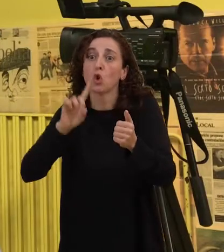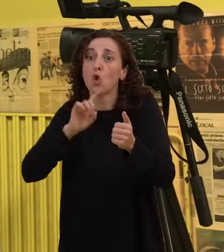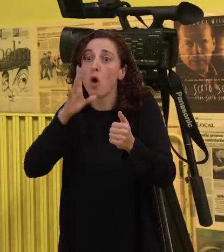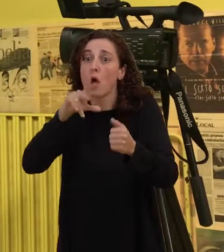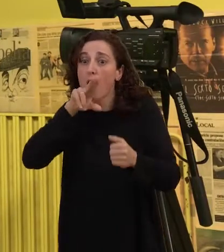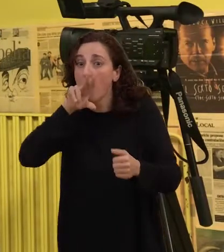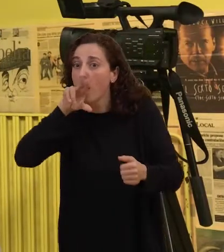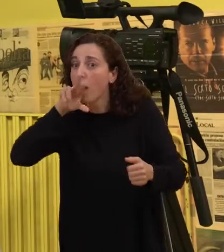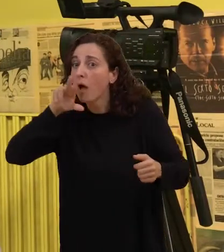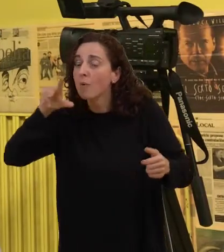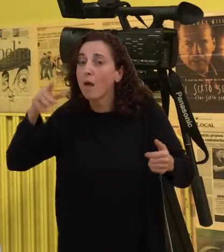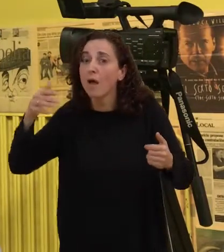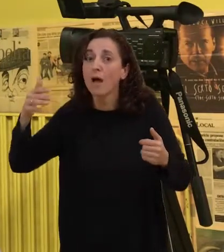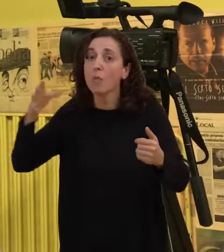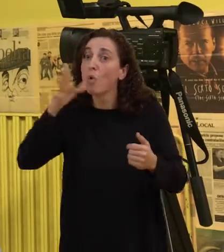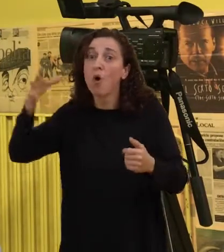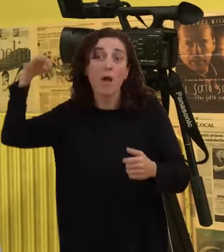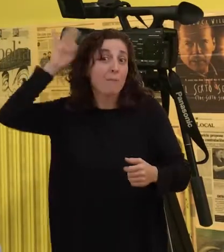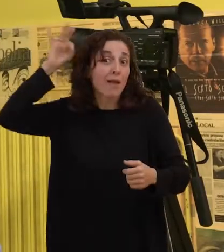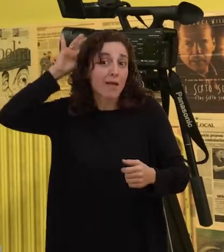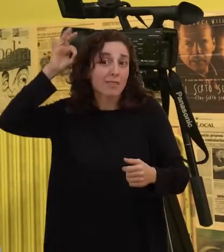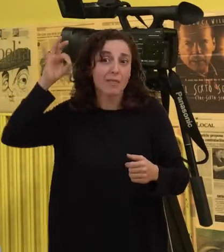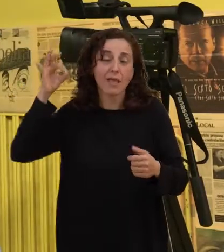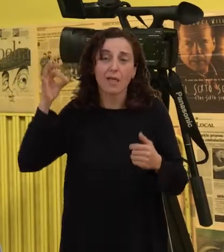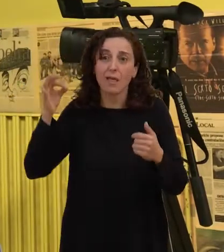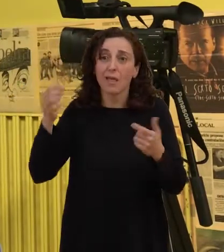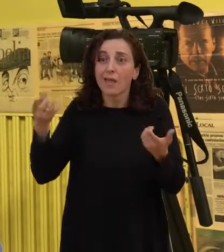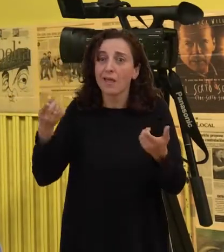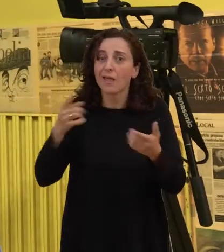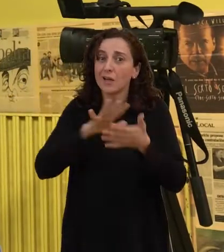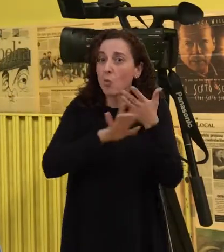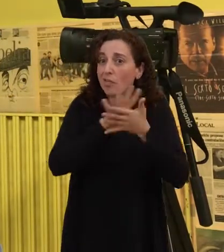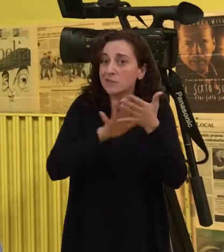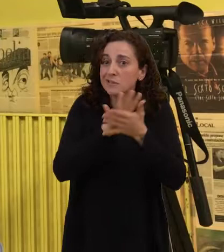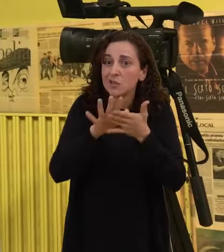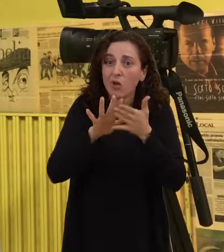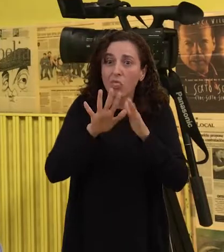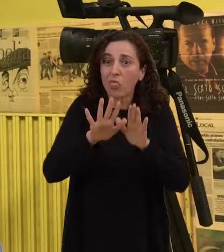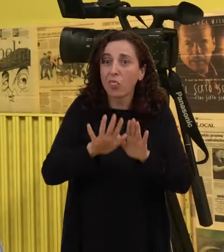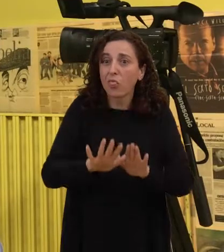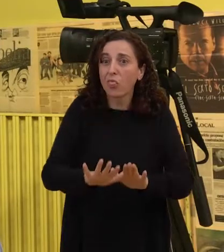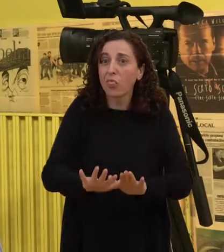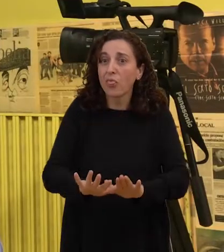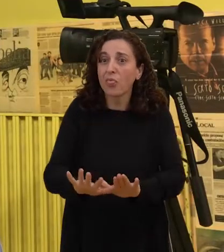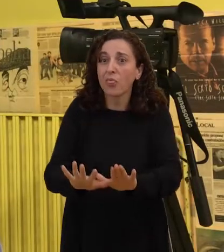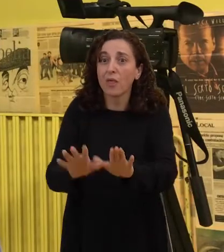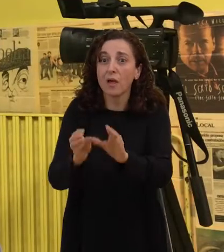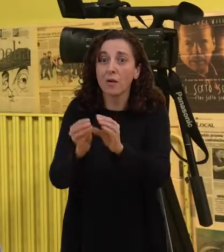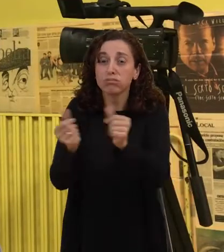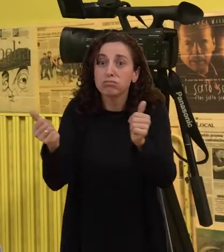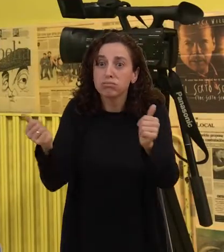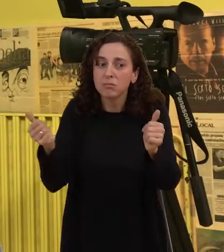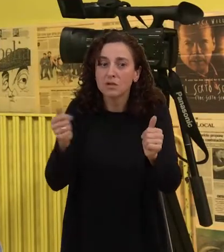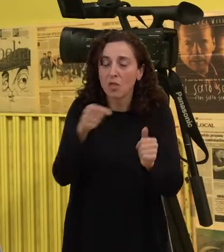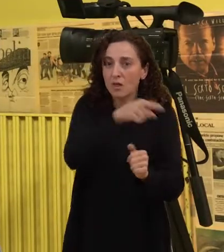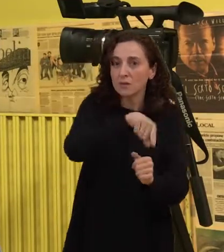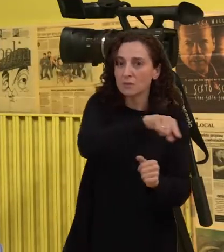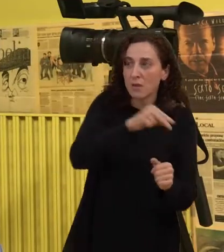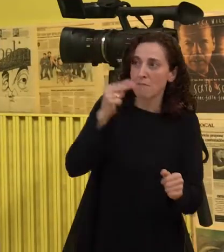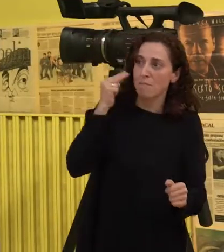grazas ao implante coclear e nos deixan sen lengua de signos entón é un medo comprensible